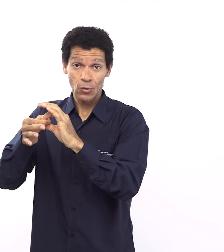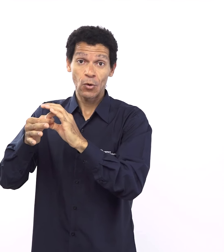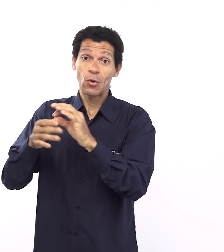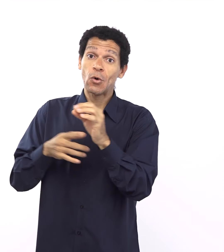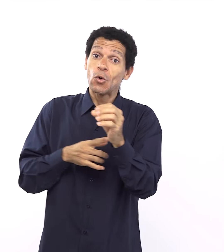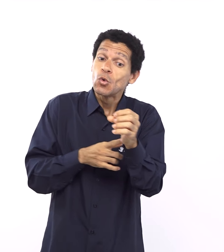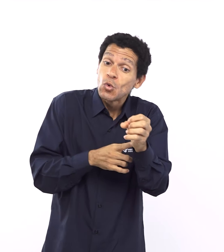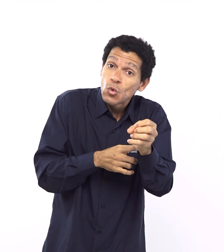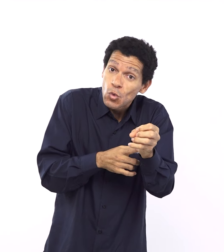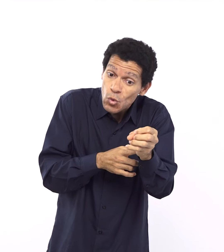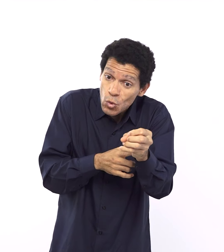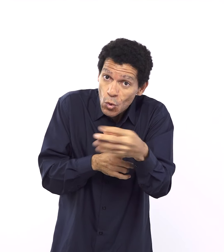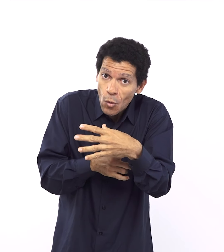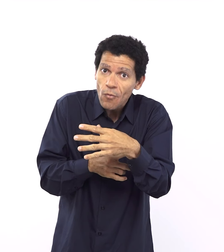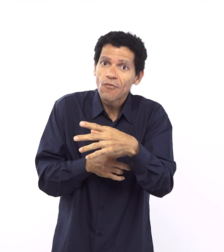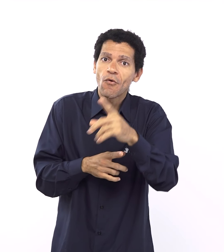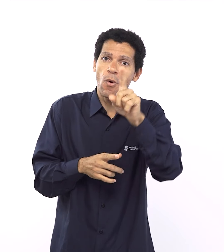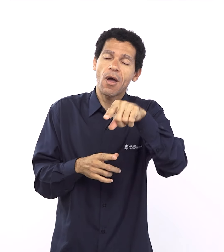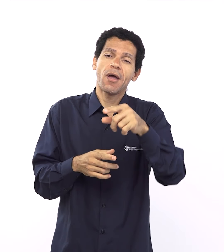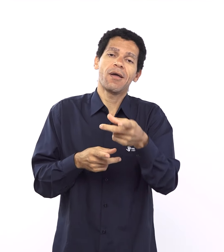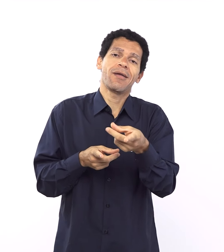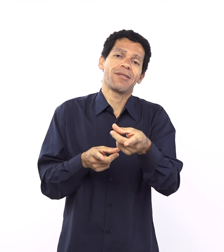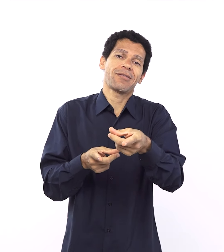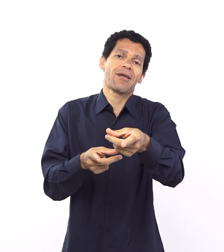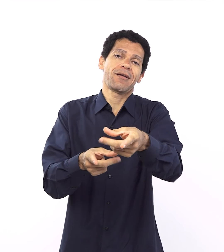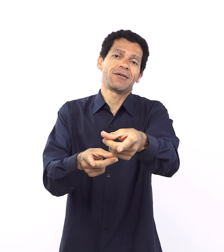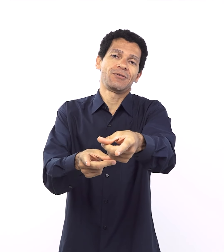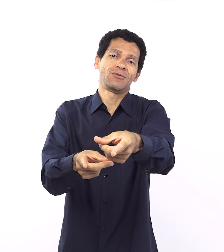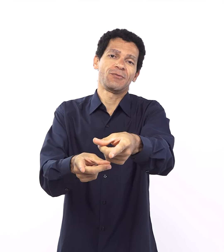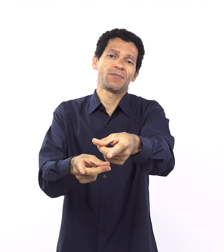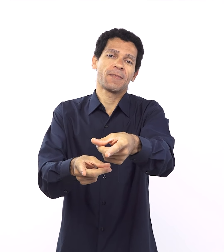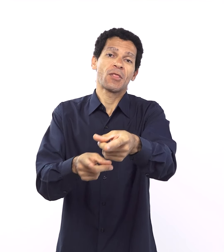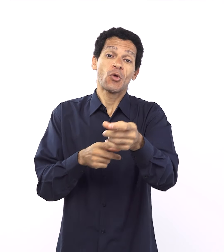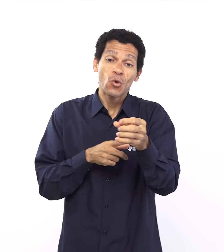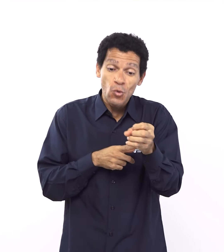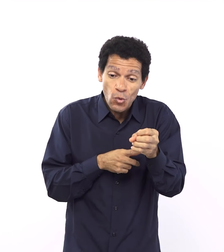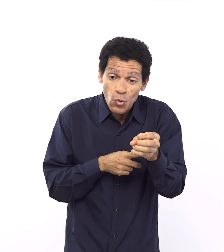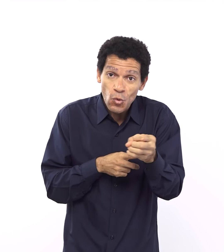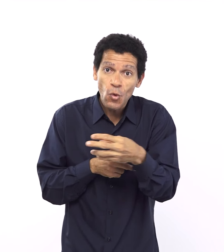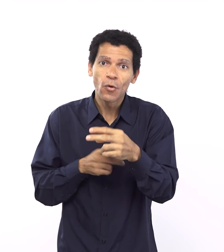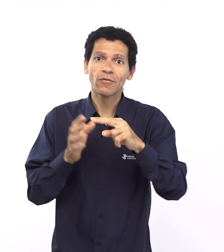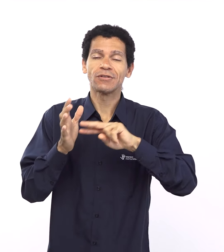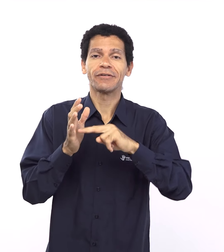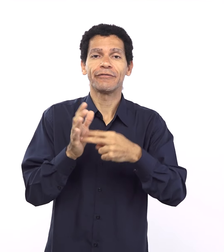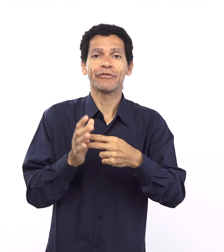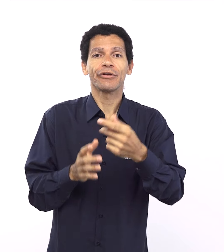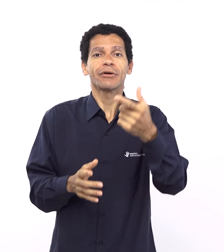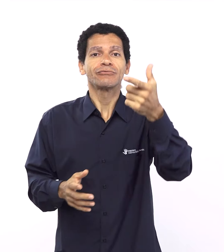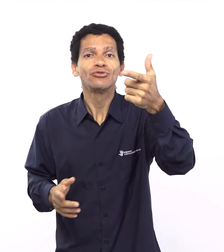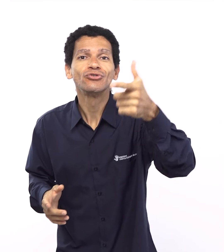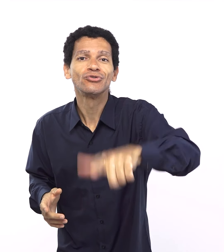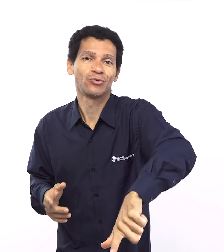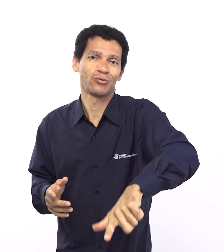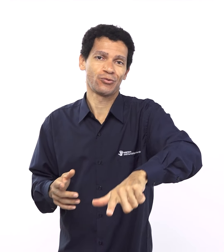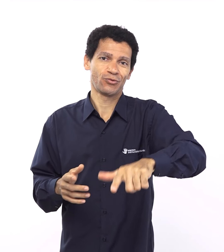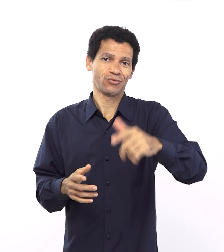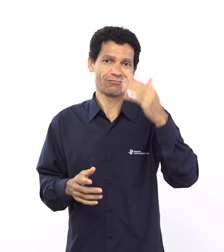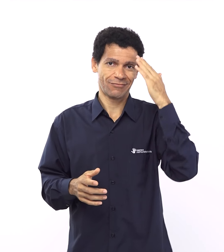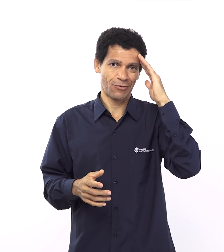só que agora tem Messias agora tem um contexto universal agora o povo tem um novo coração